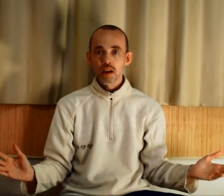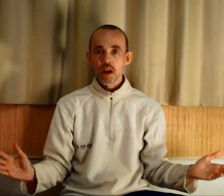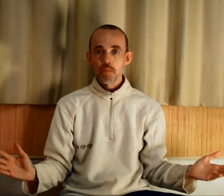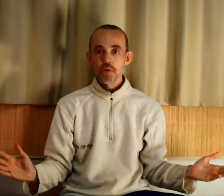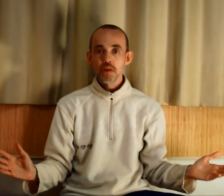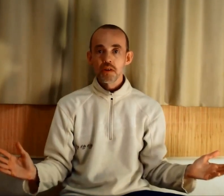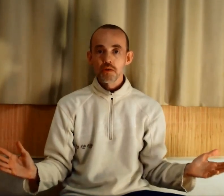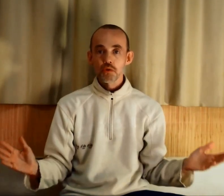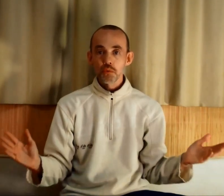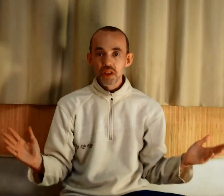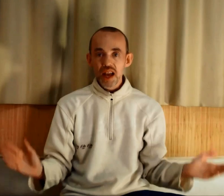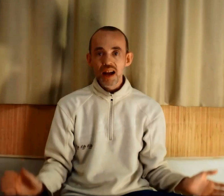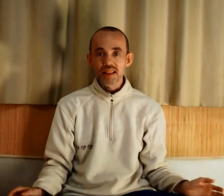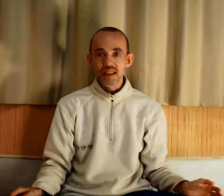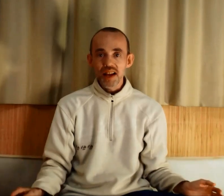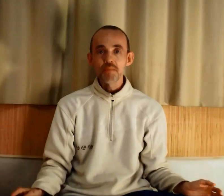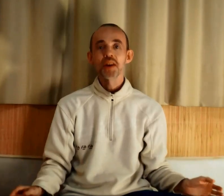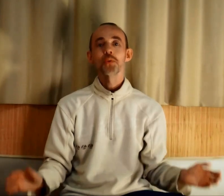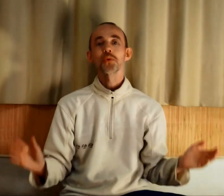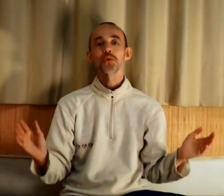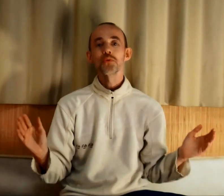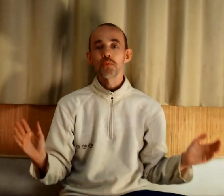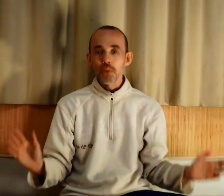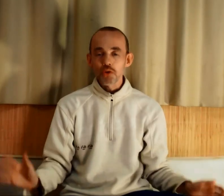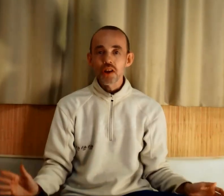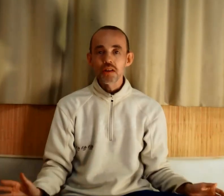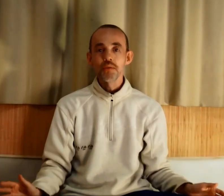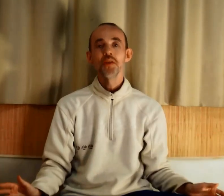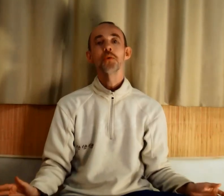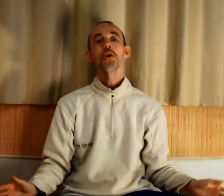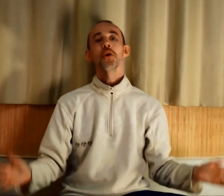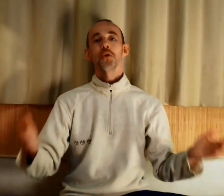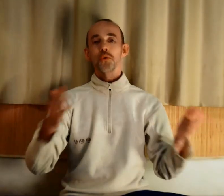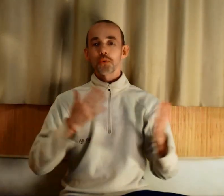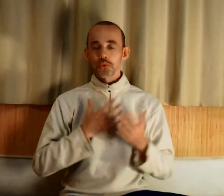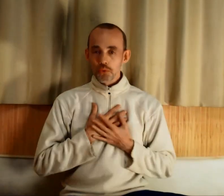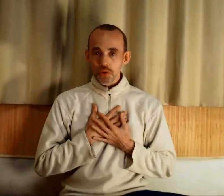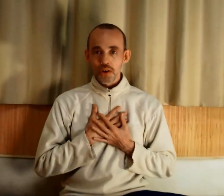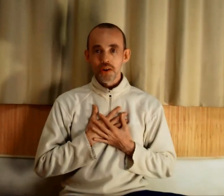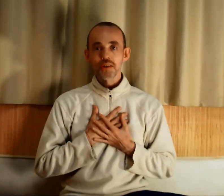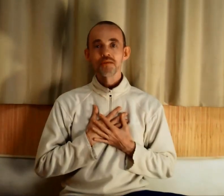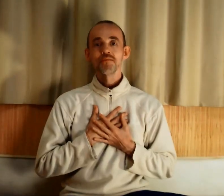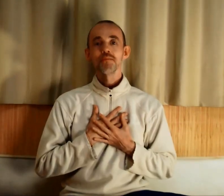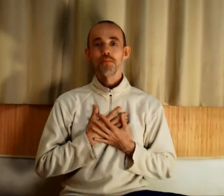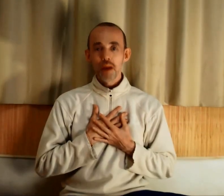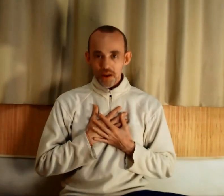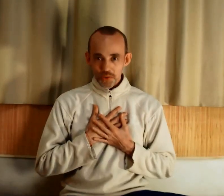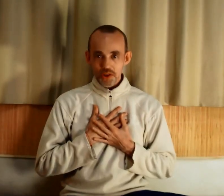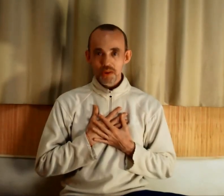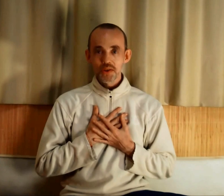et puis je vous dis à très bientôt dans une prochaine vidéo de tout cœur. Belle continuation.